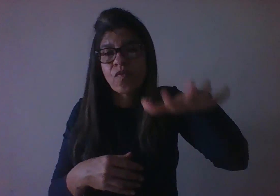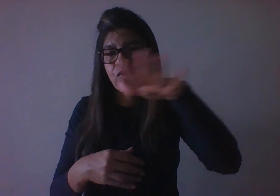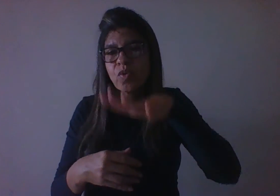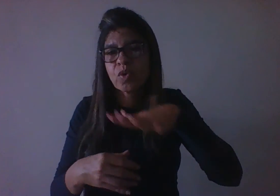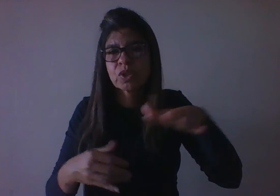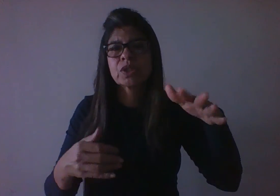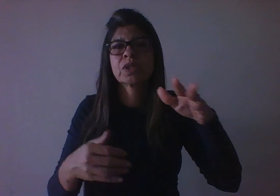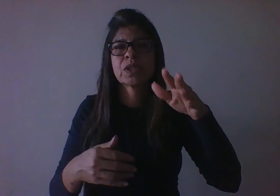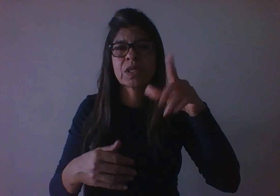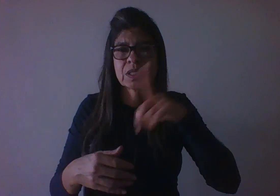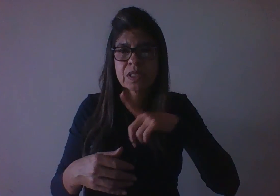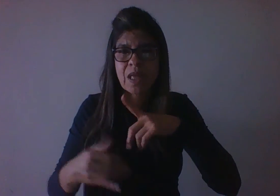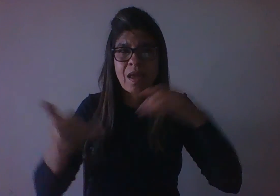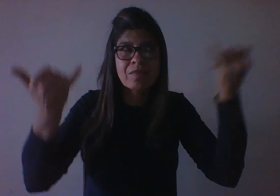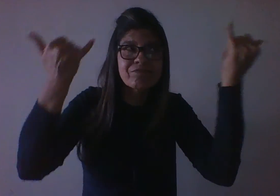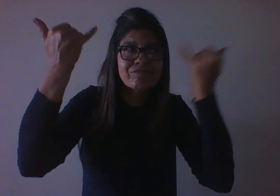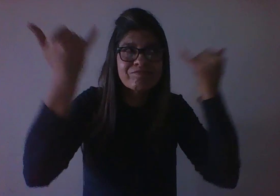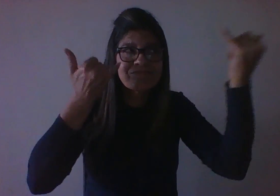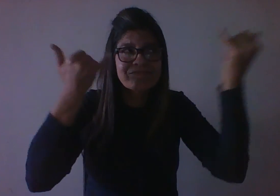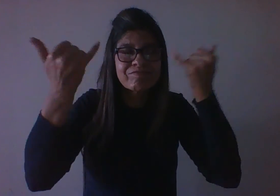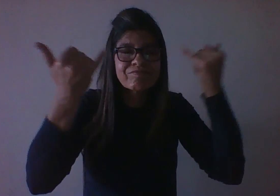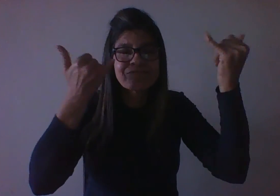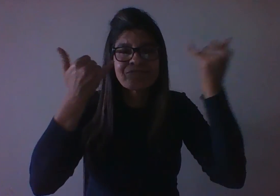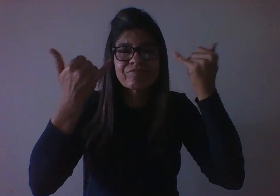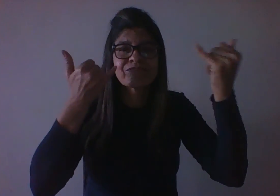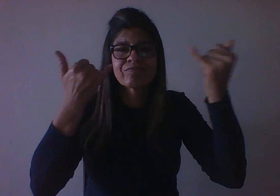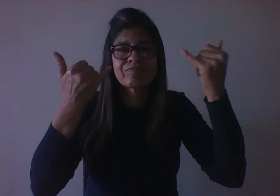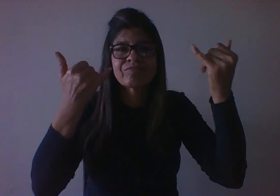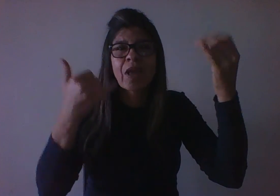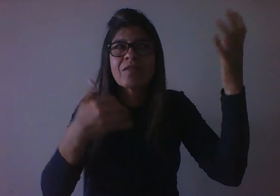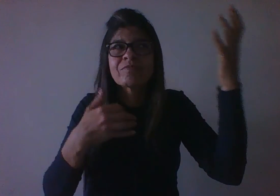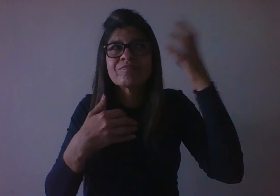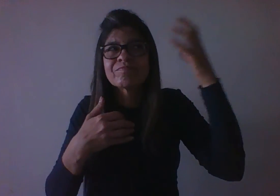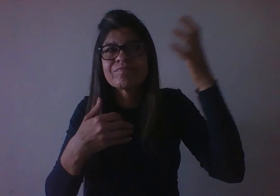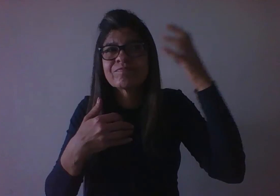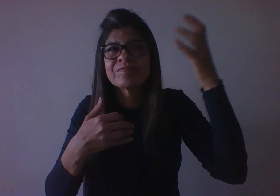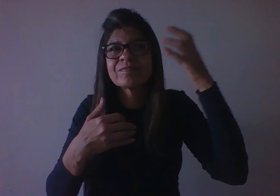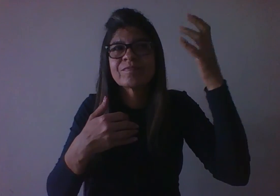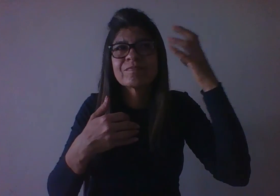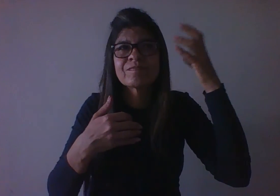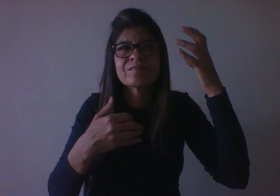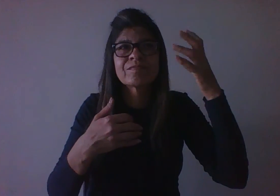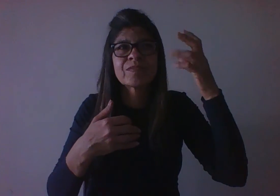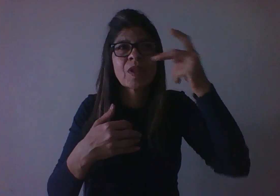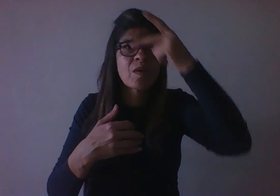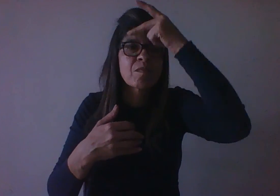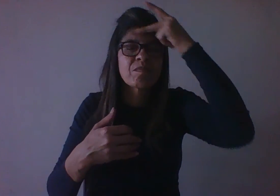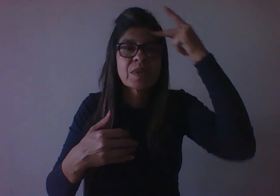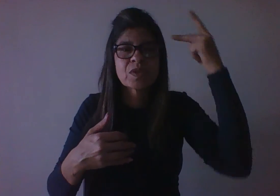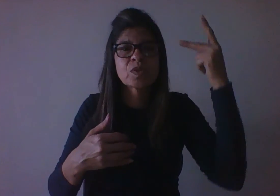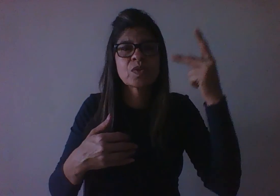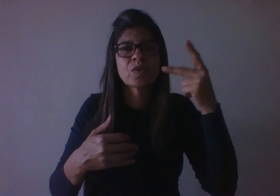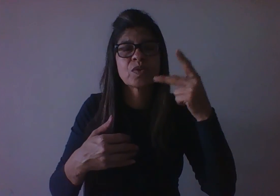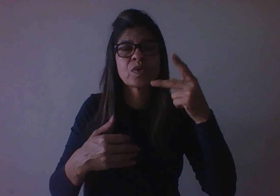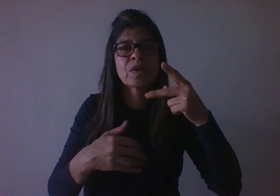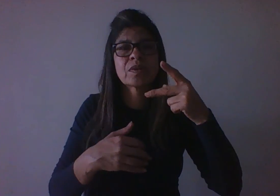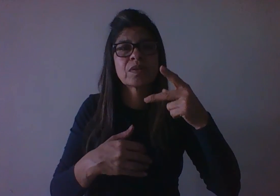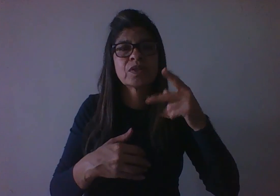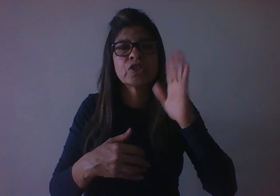devido estímulo que foi mediado por um interlocutor. Nesse caso, a videoaula. Numa sala de aula